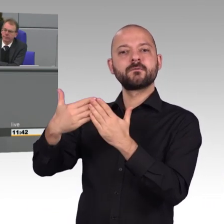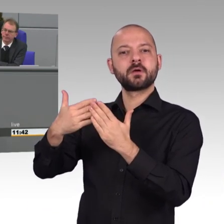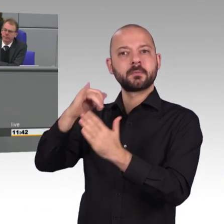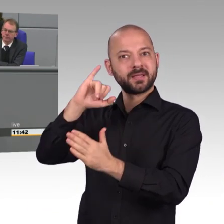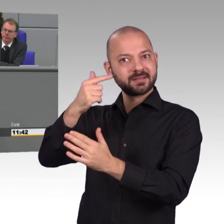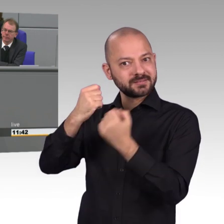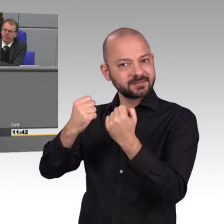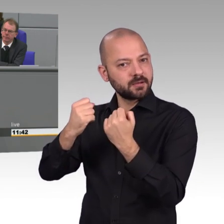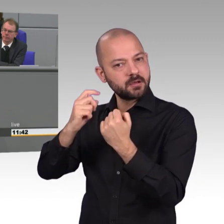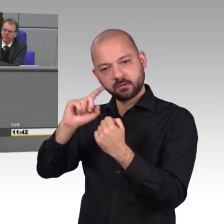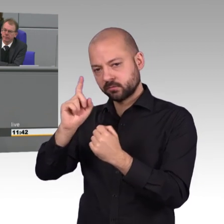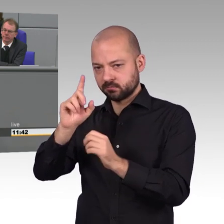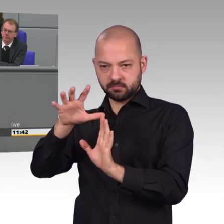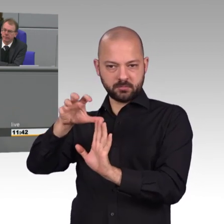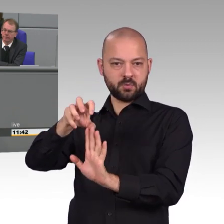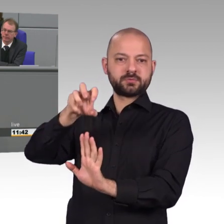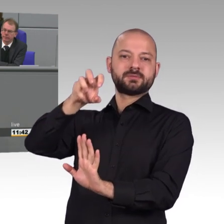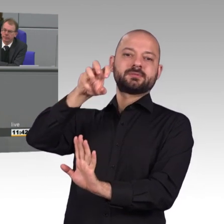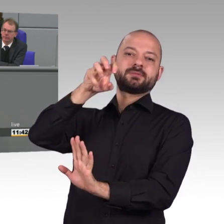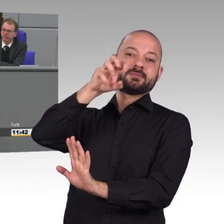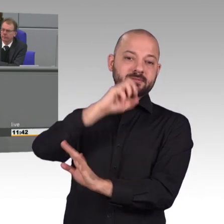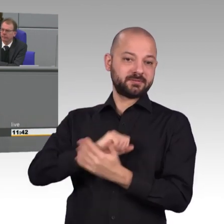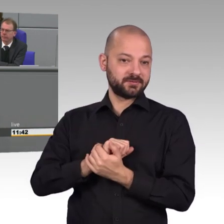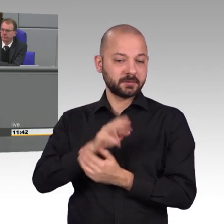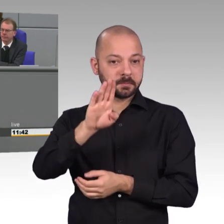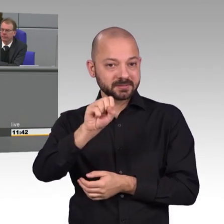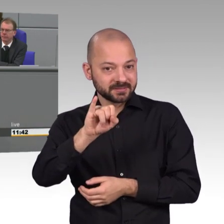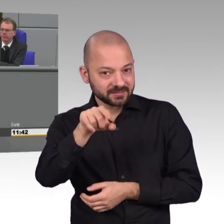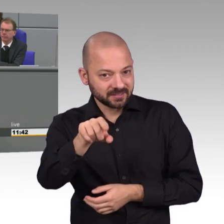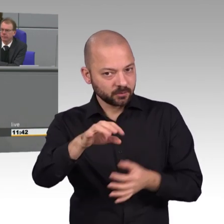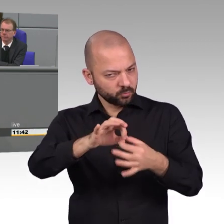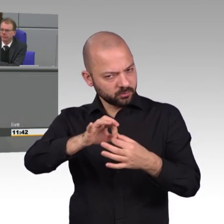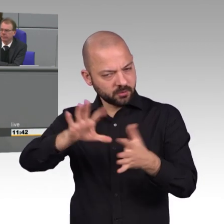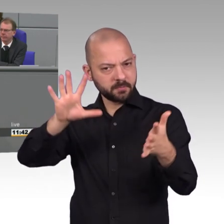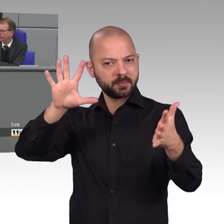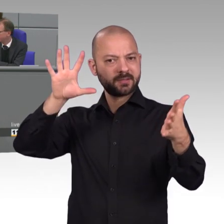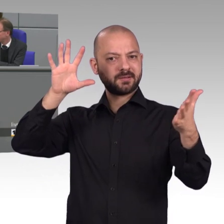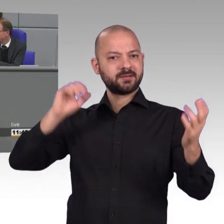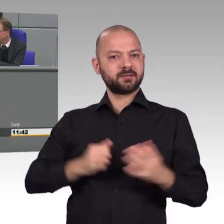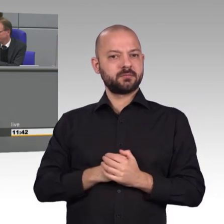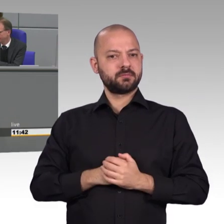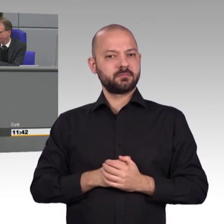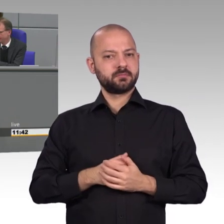nach dem Motto, ich hätte es gern vegetarisch, aber mit ordentlich viel Fleisch. Das geht am Ende des Tages nicht auf.